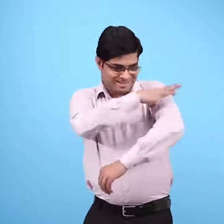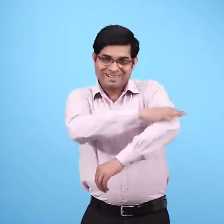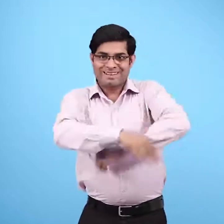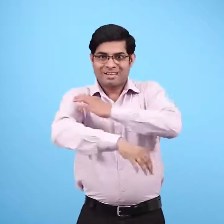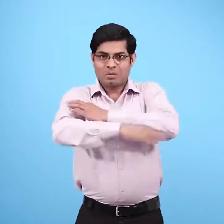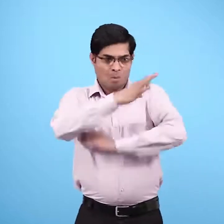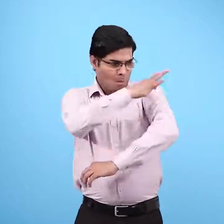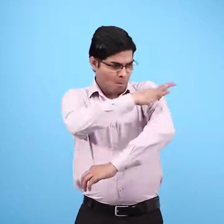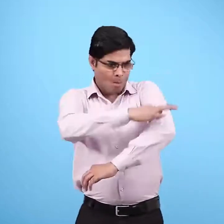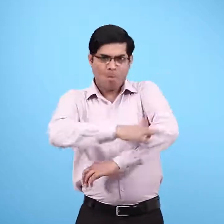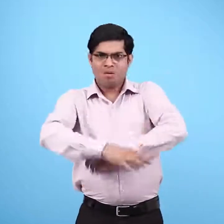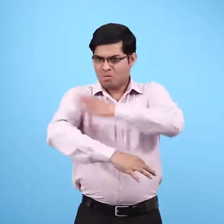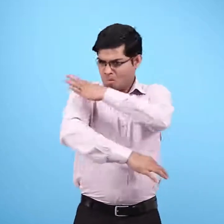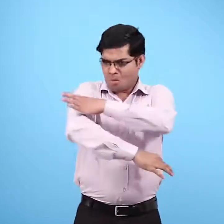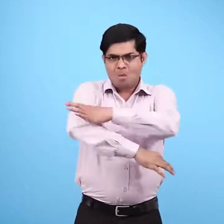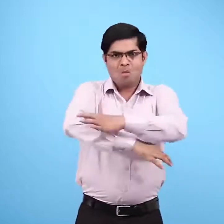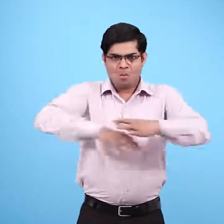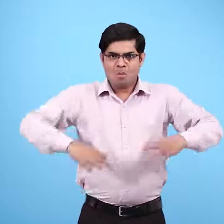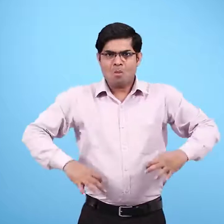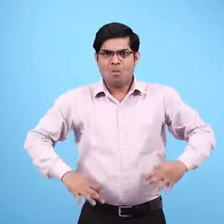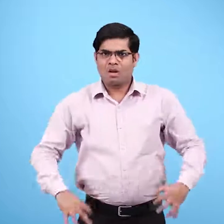हाथ पेर पतले और पेट फूला हुआ